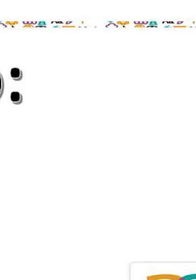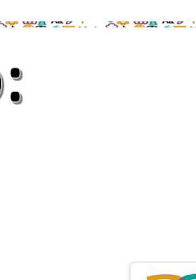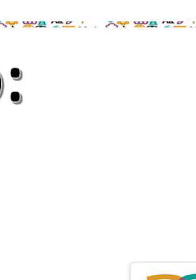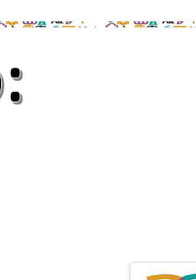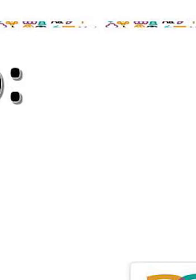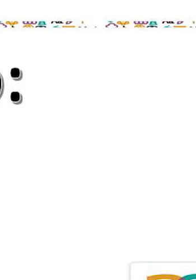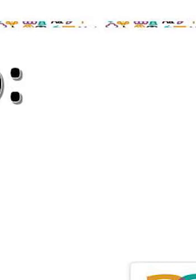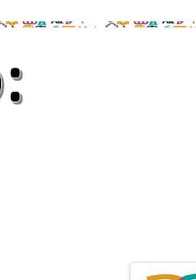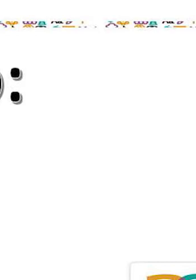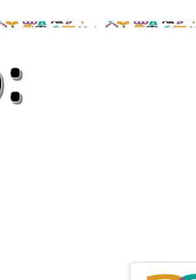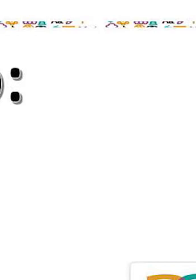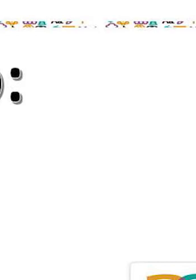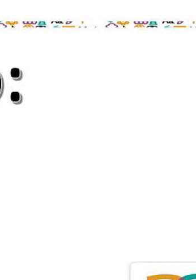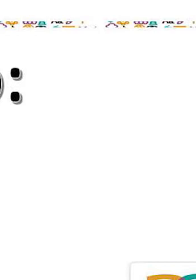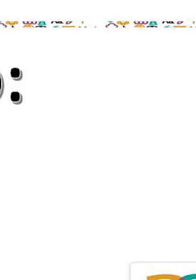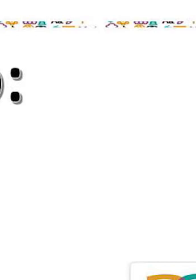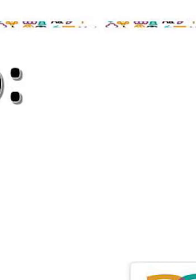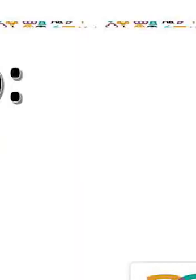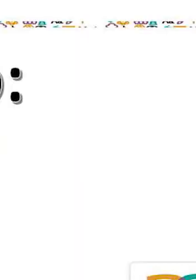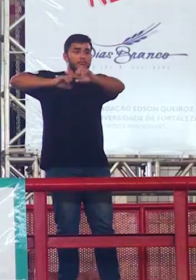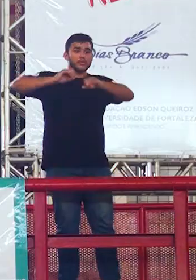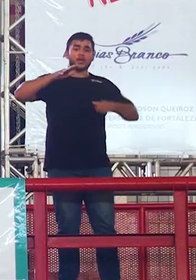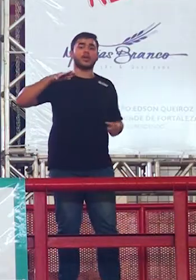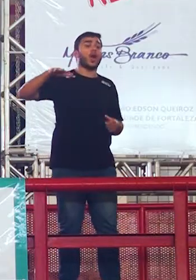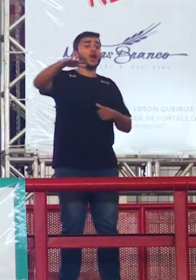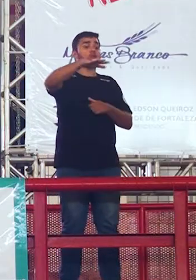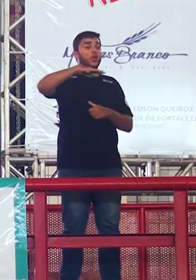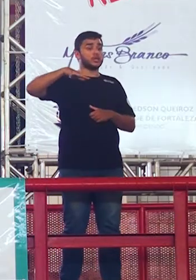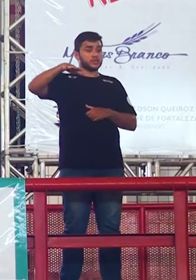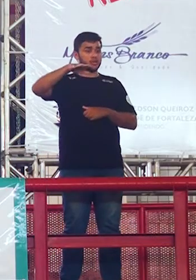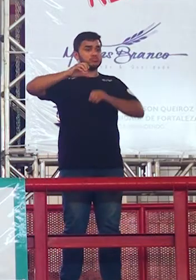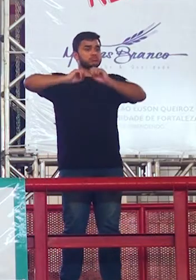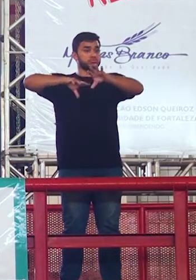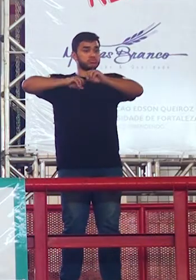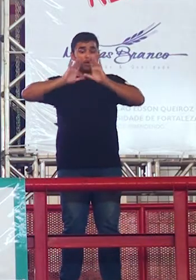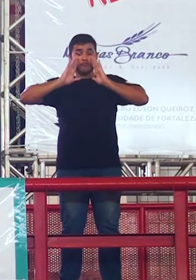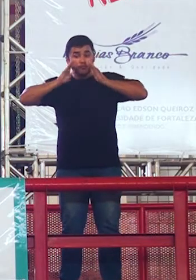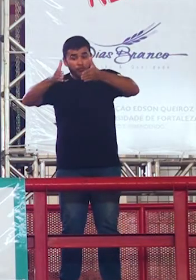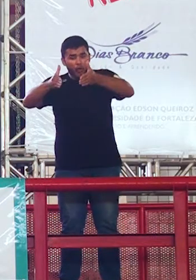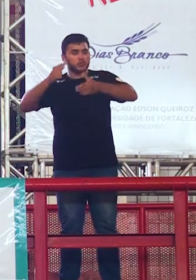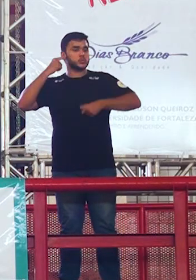o assunto foi educação assunto não é geral foi educação